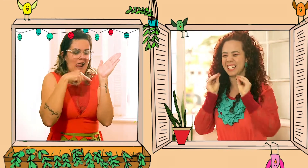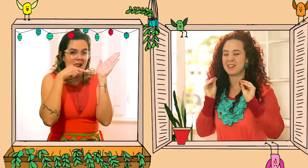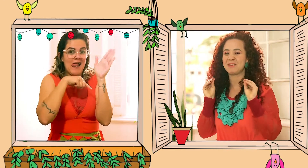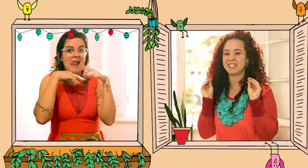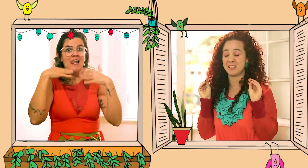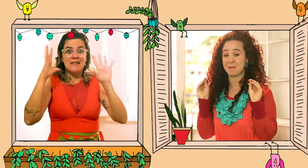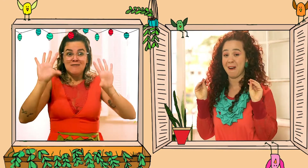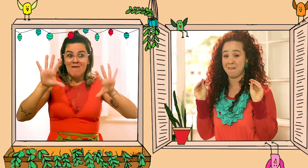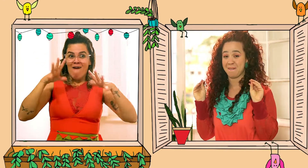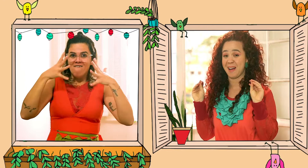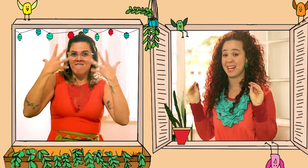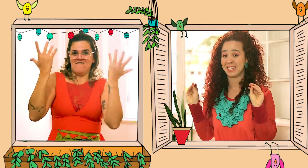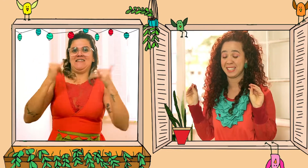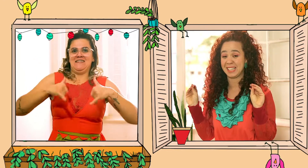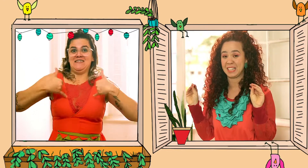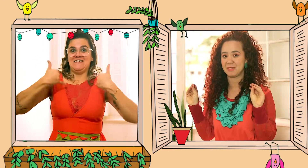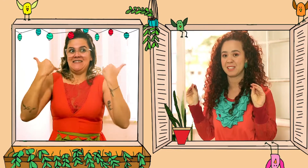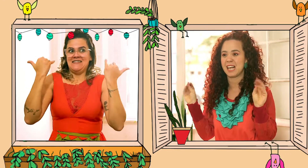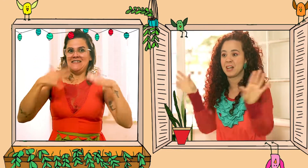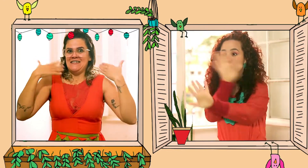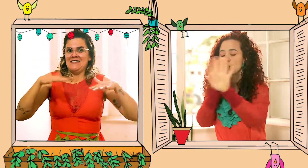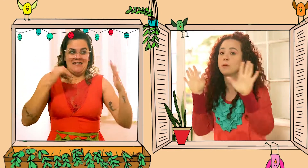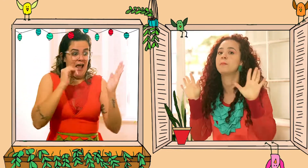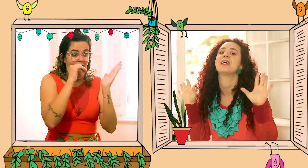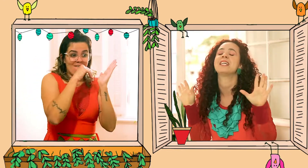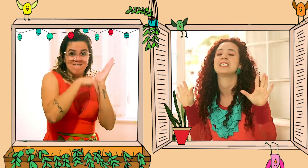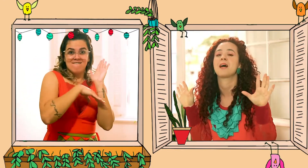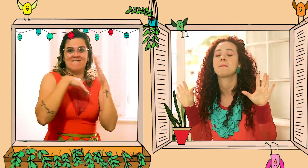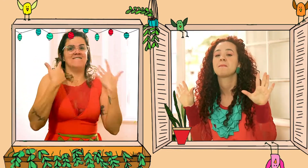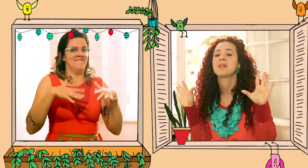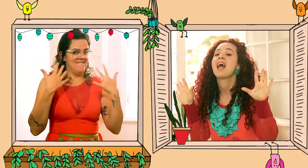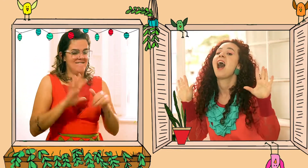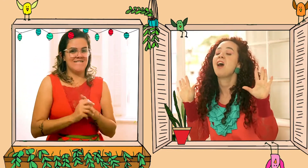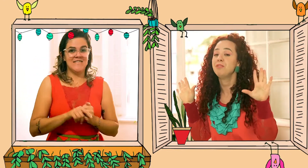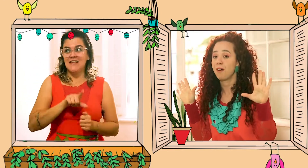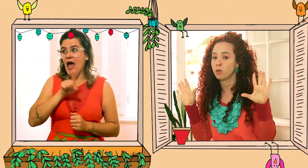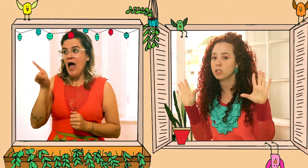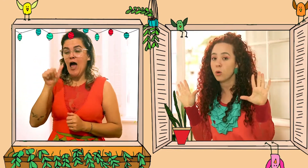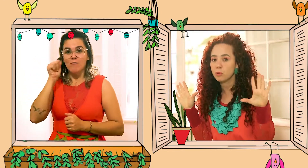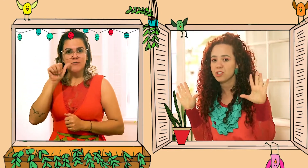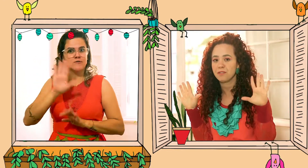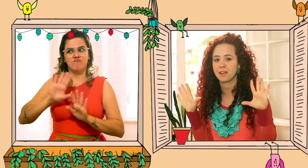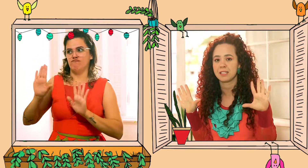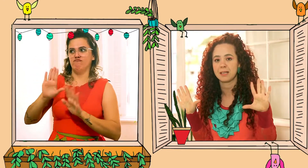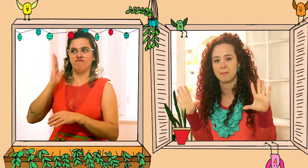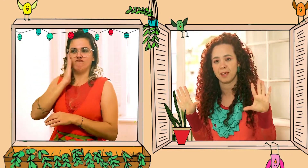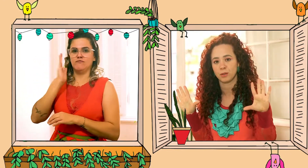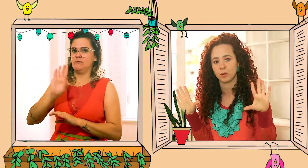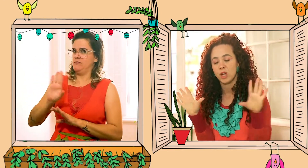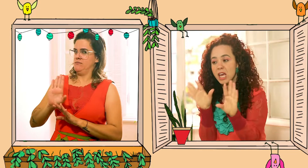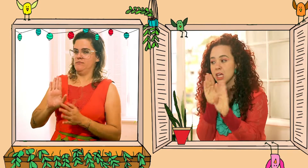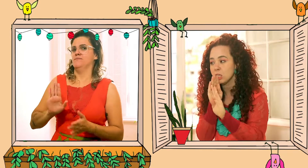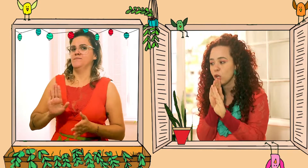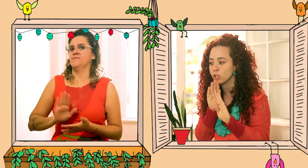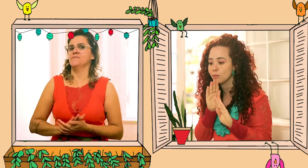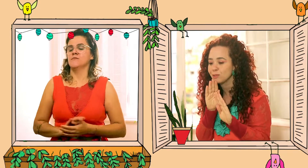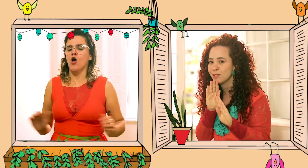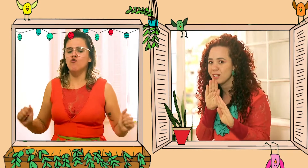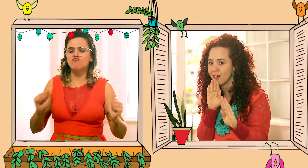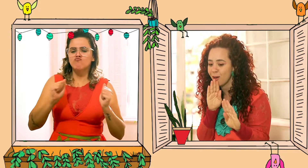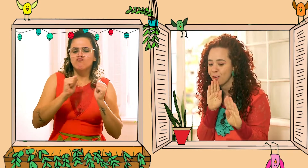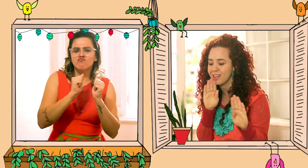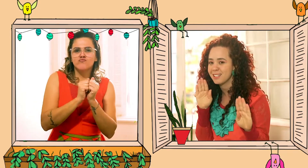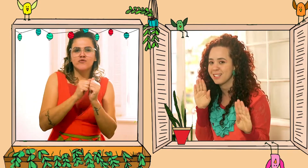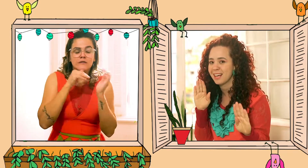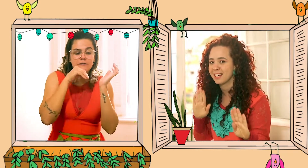Eles queriam fazer uma festa de aniversário surpresa. A Fauna não podia ficar sabendo. E todo